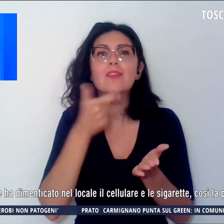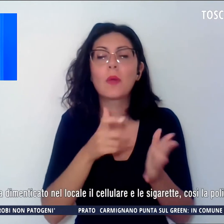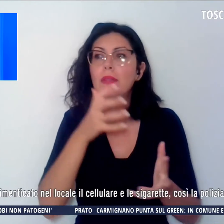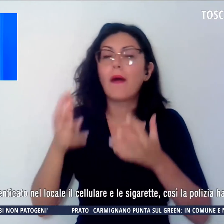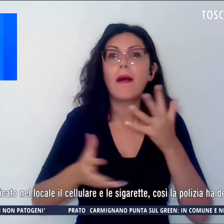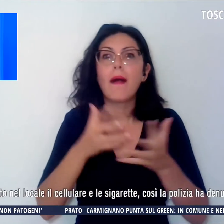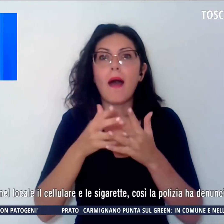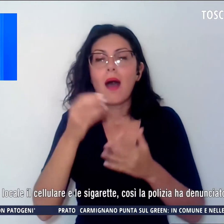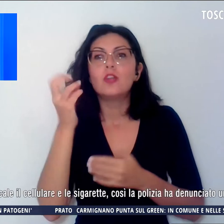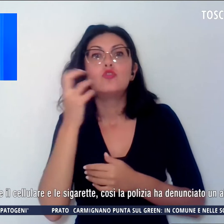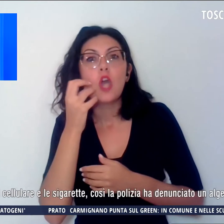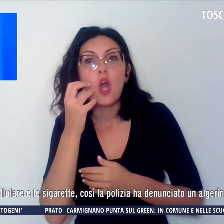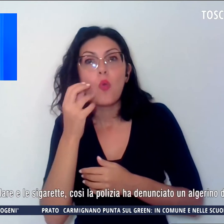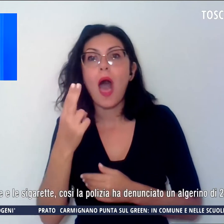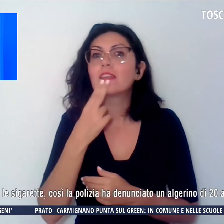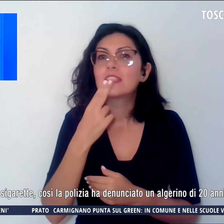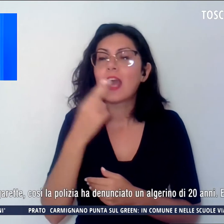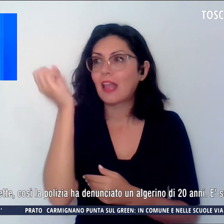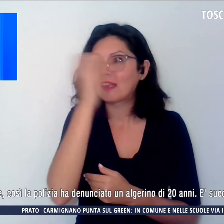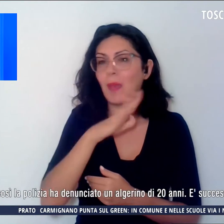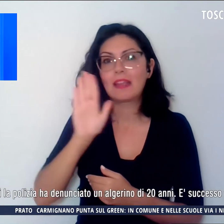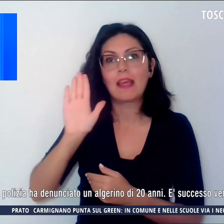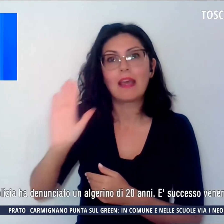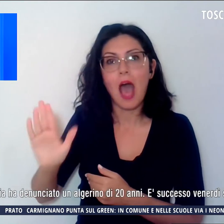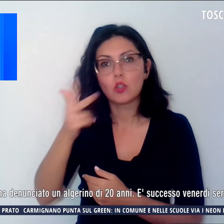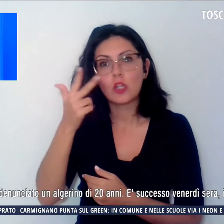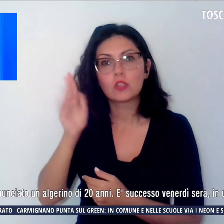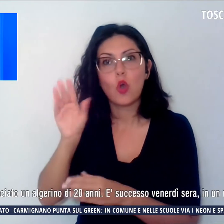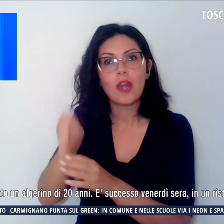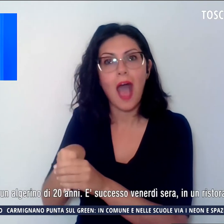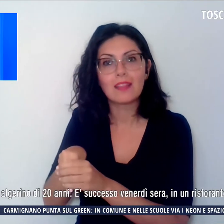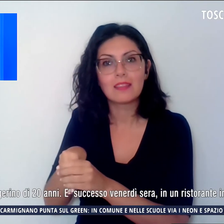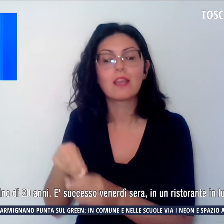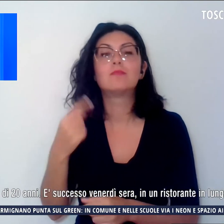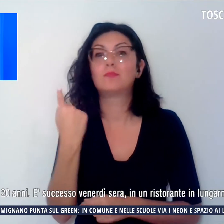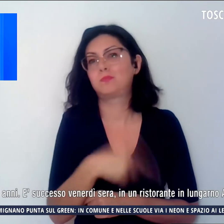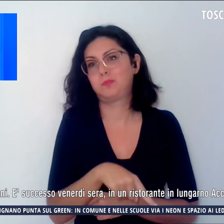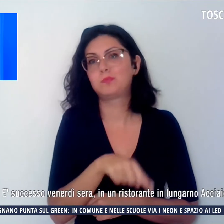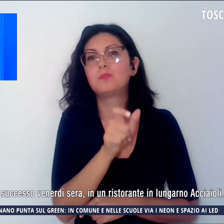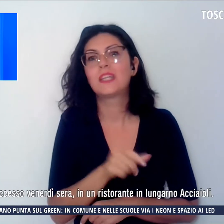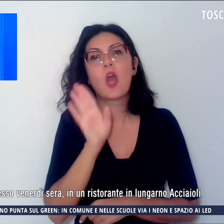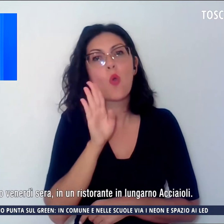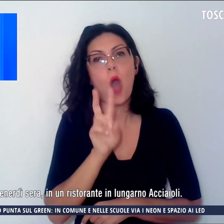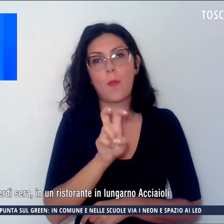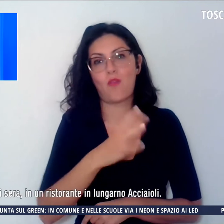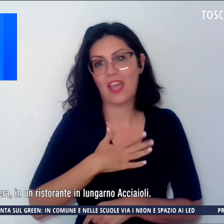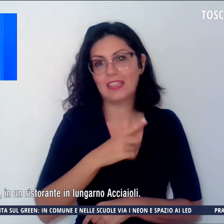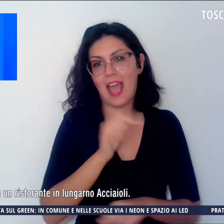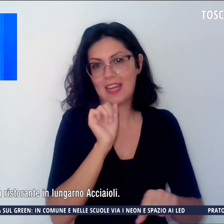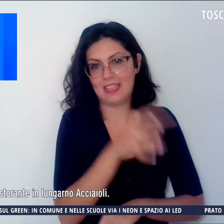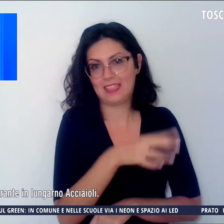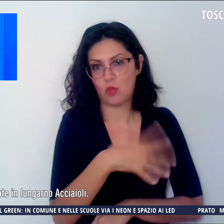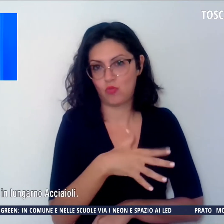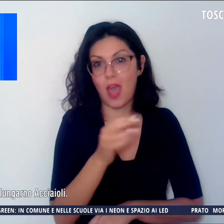il cellulare e le sigarette. Così la polizia ha denunciato un uomo di 20 anni. È successo venerdì sera